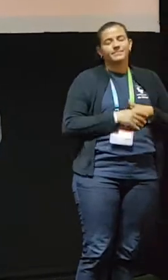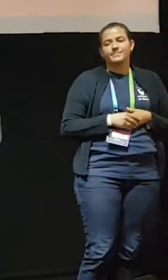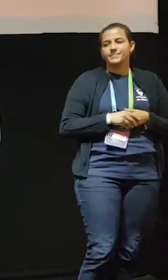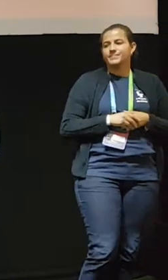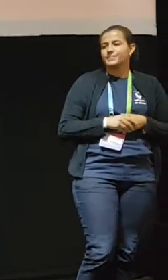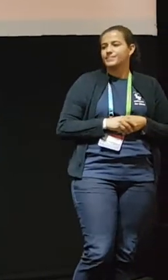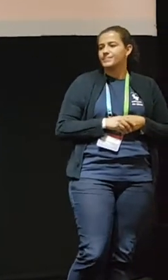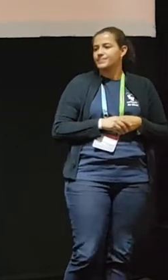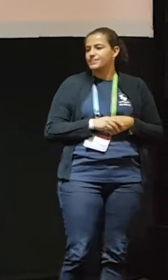Obrigada.